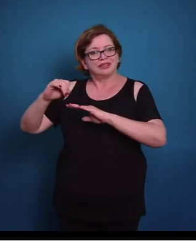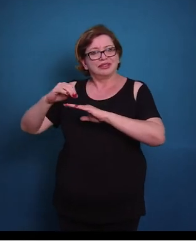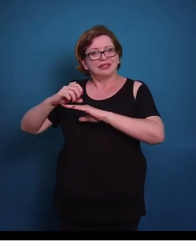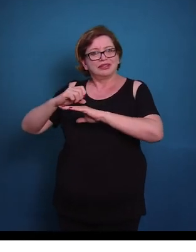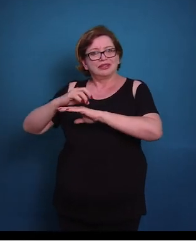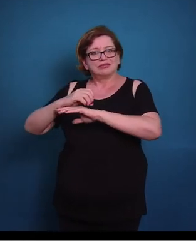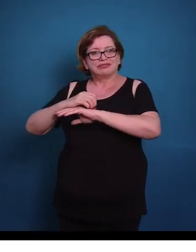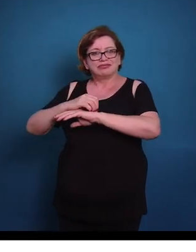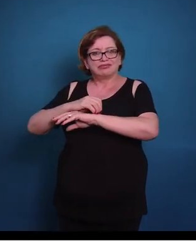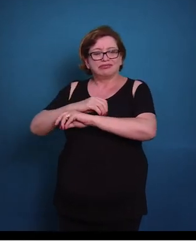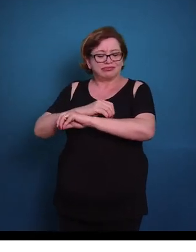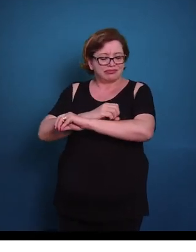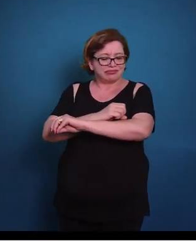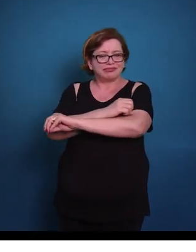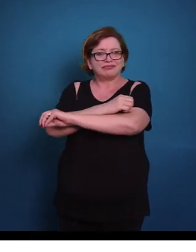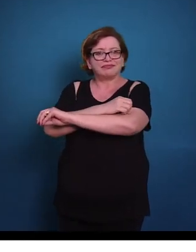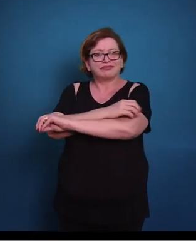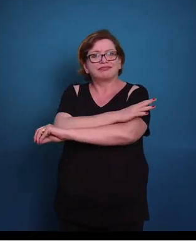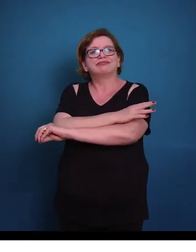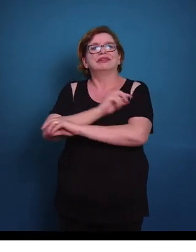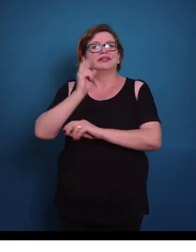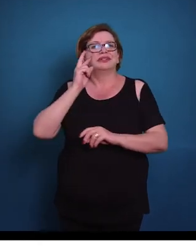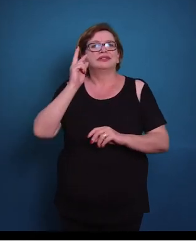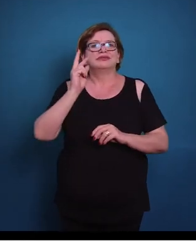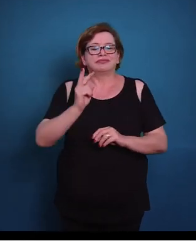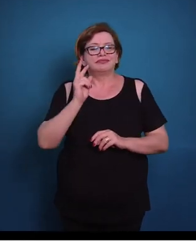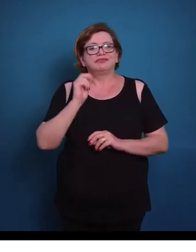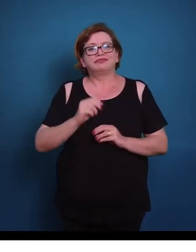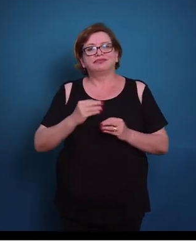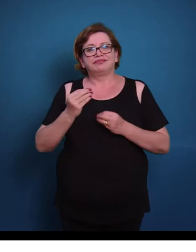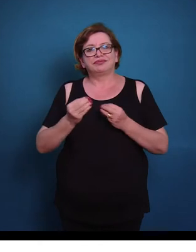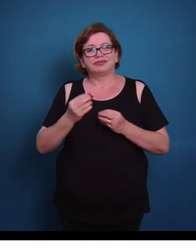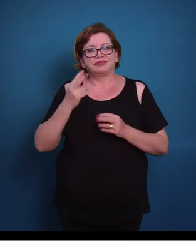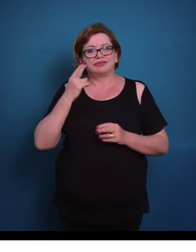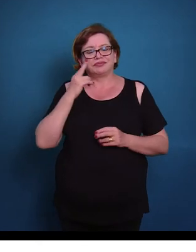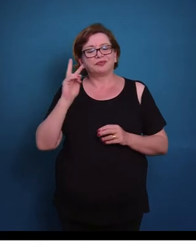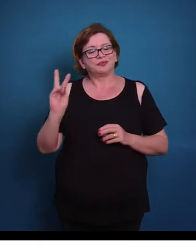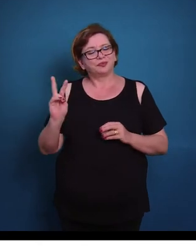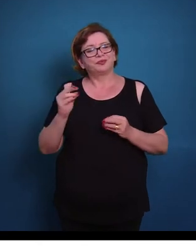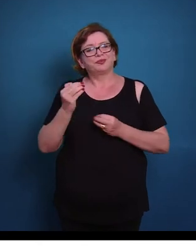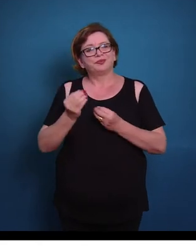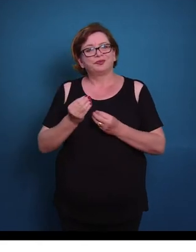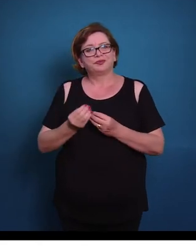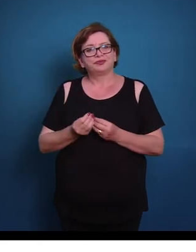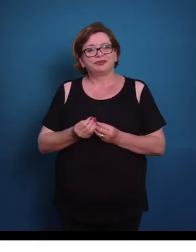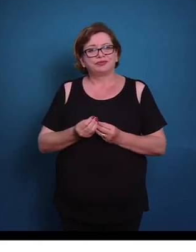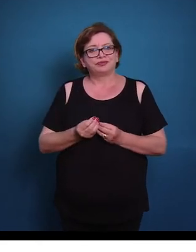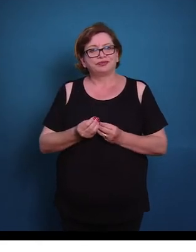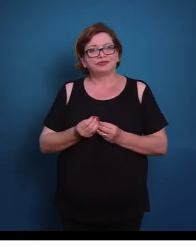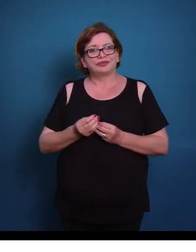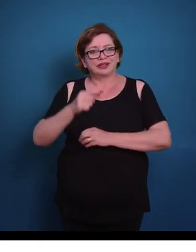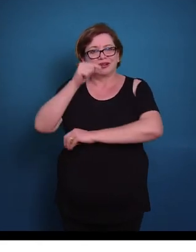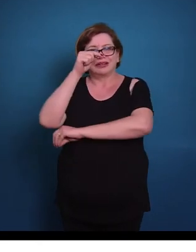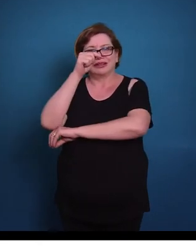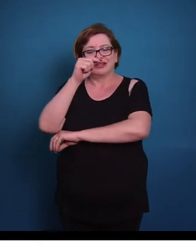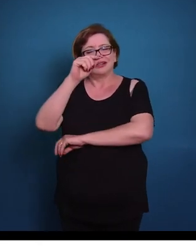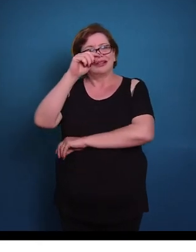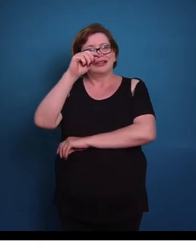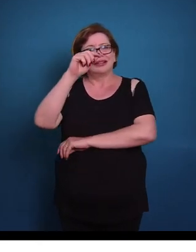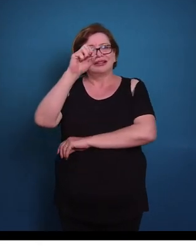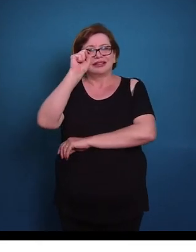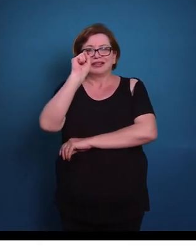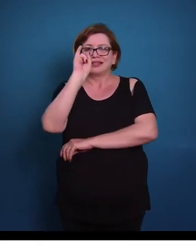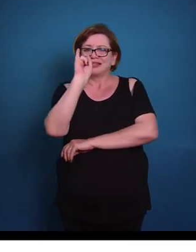próxima célula, e nós vamos ter a transmissão do impulso nervoso. E aqui nós temos uma micrografia mostrando isso. Então aqui nós temos o botão, o